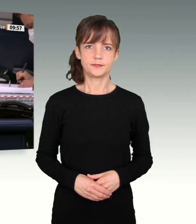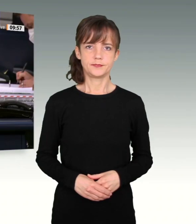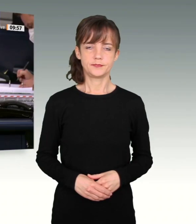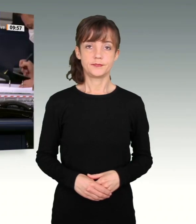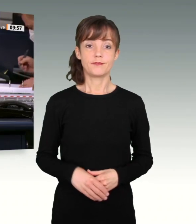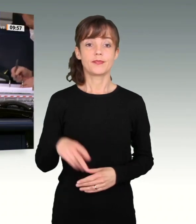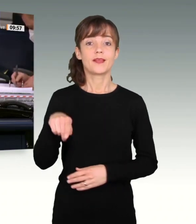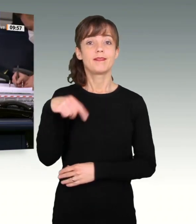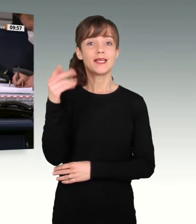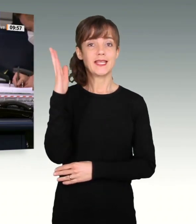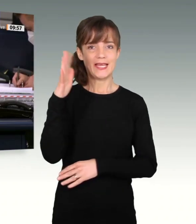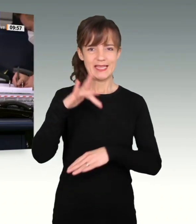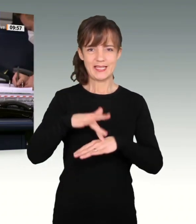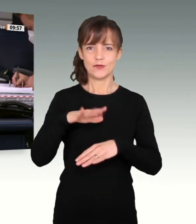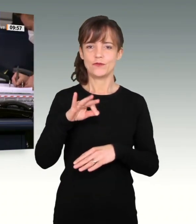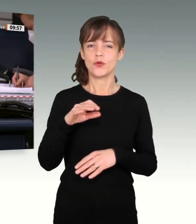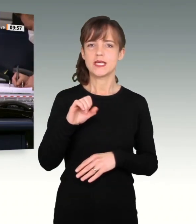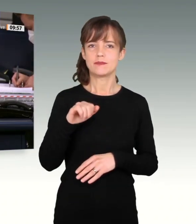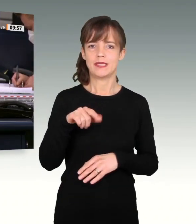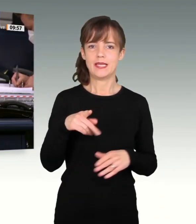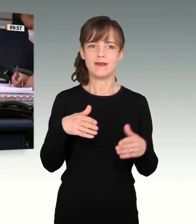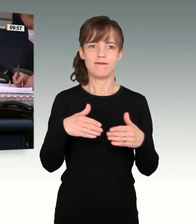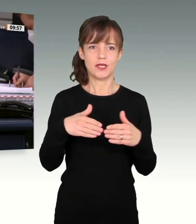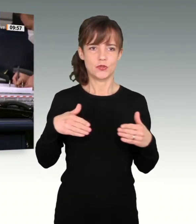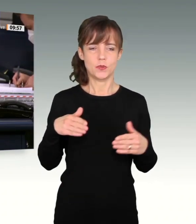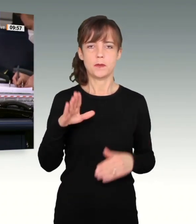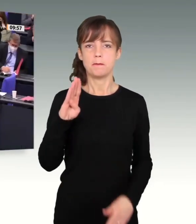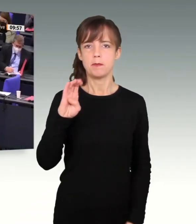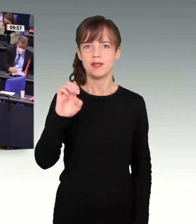Nächste Rednerin für die SPD-Fraktion, Bettina Hagedorn.